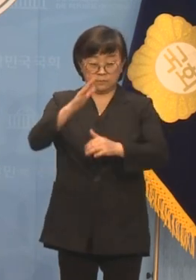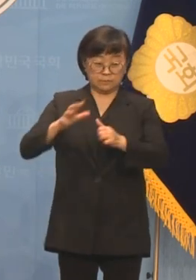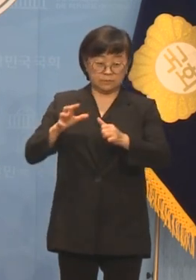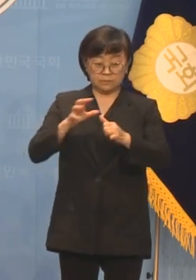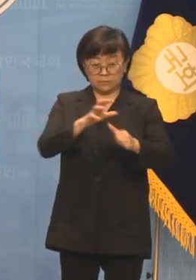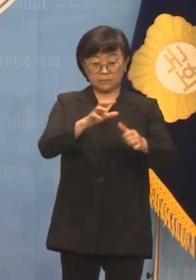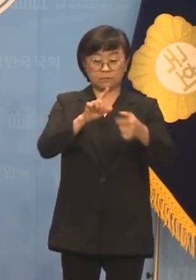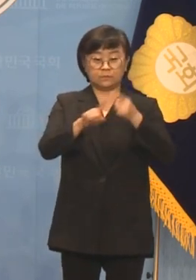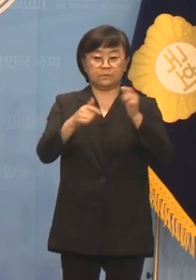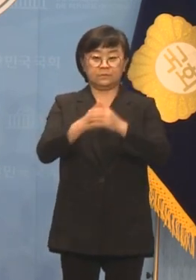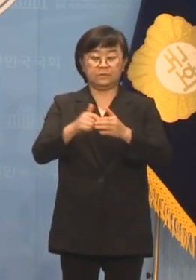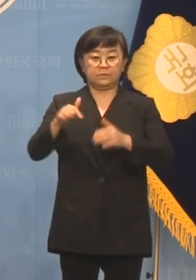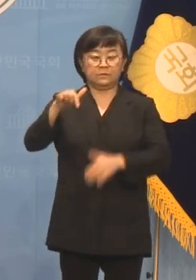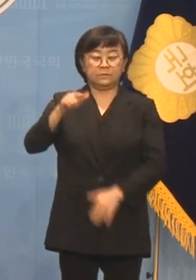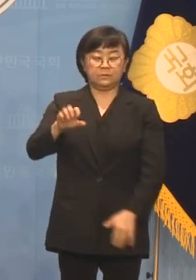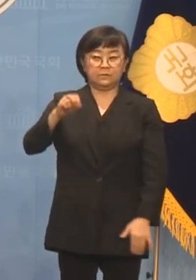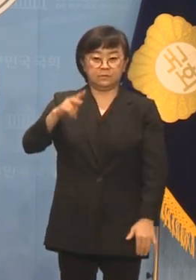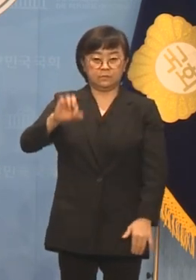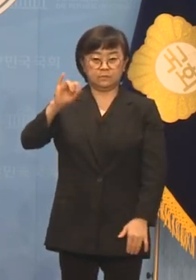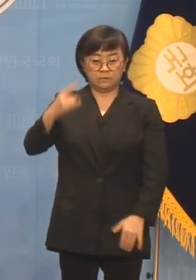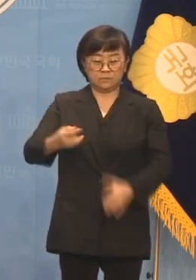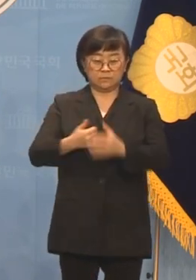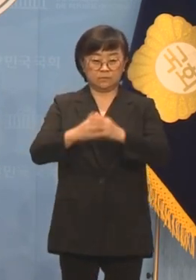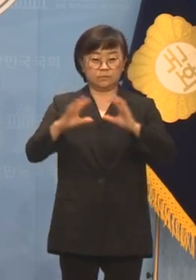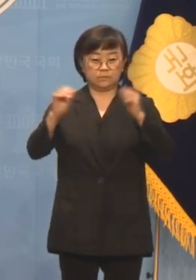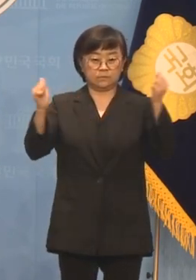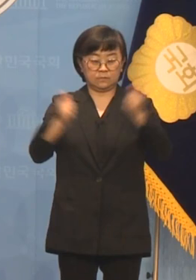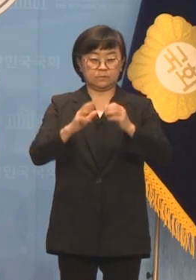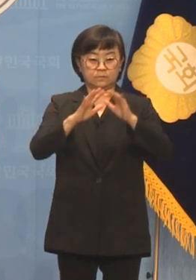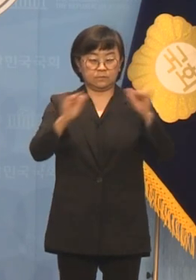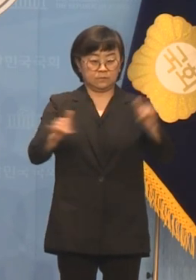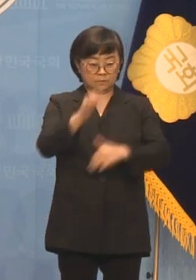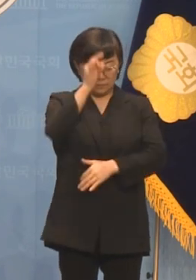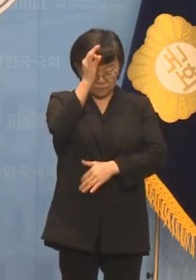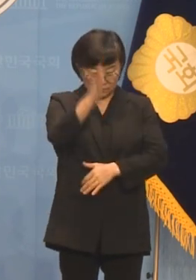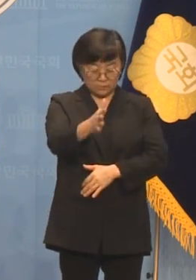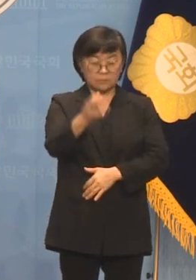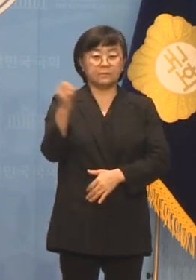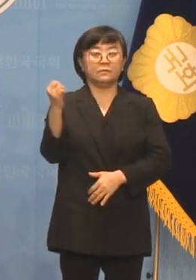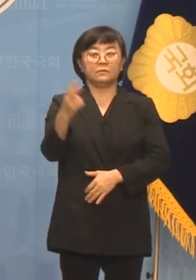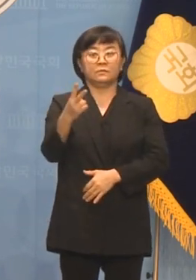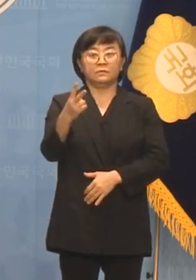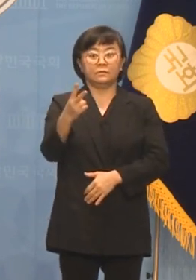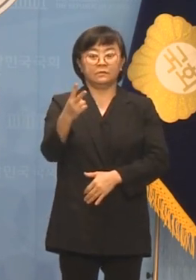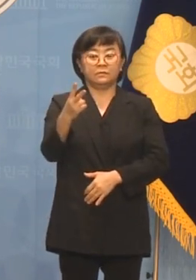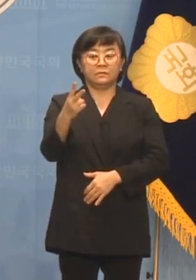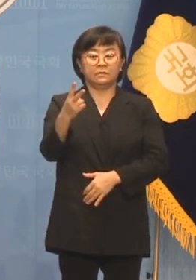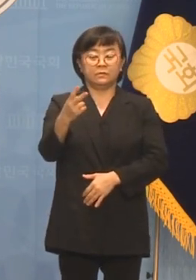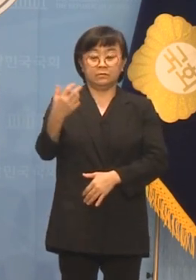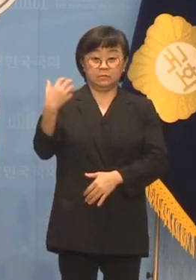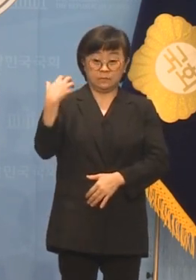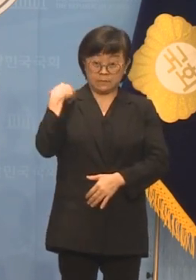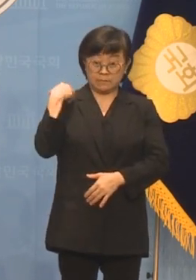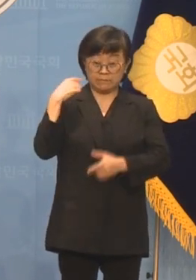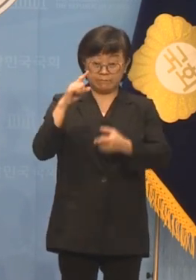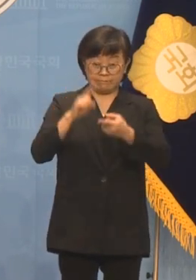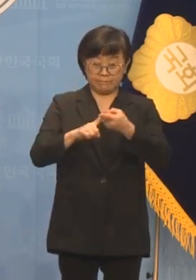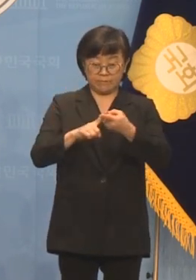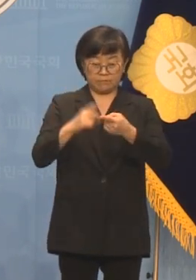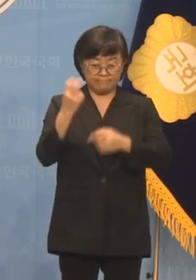대해 강성희 의원과 국민들에게 사과할 것, 책임을 물어